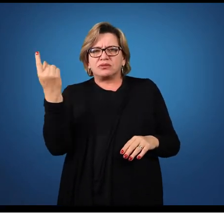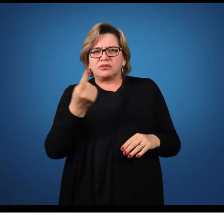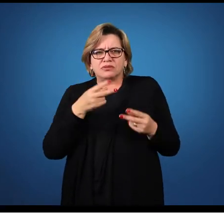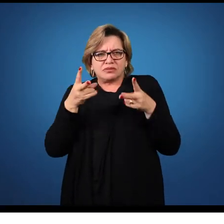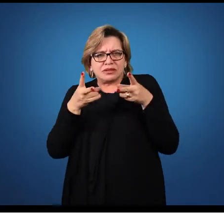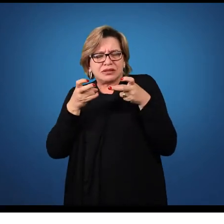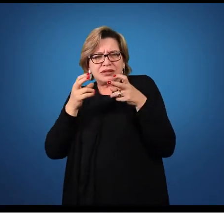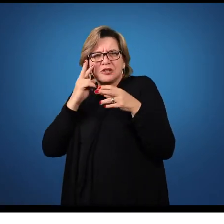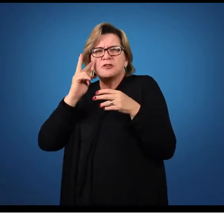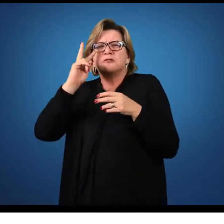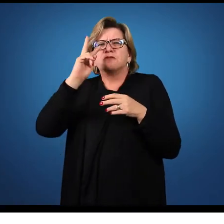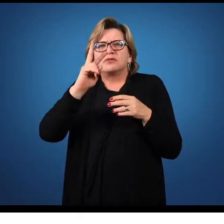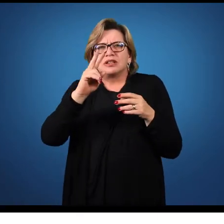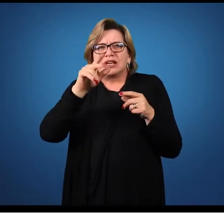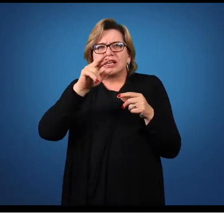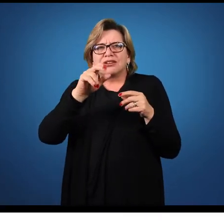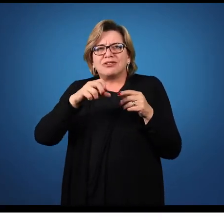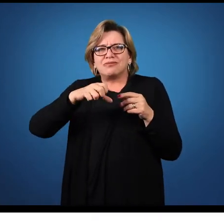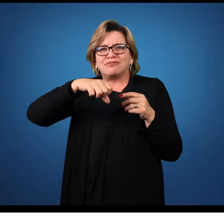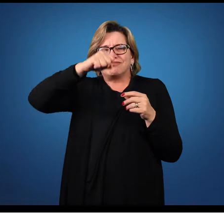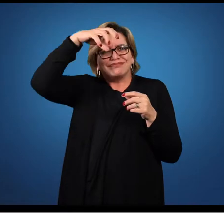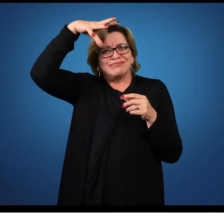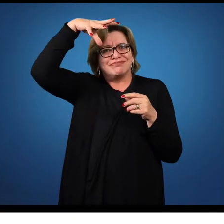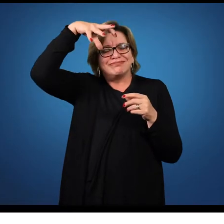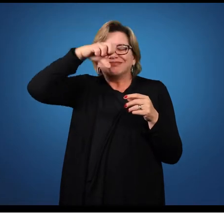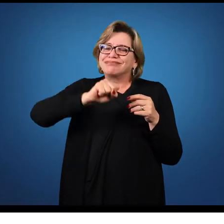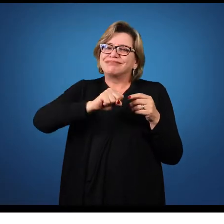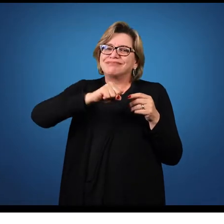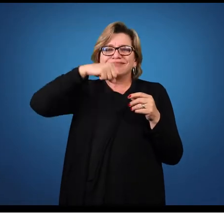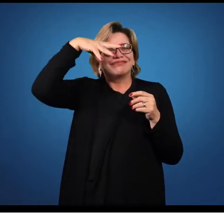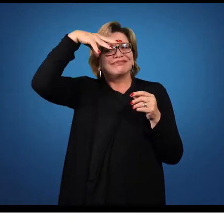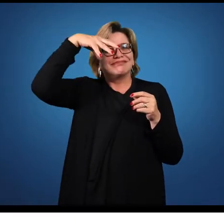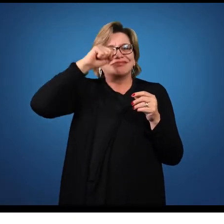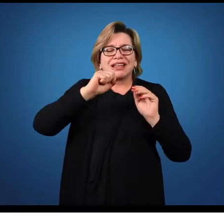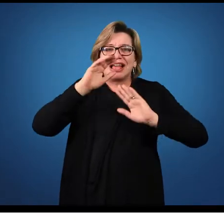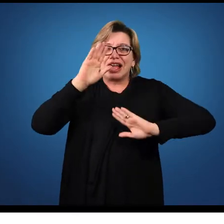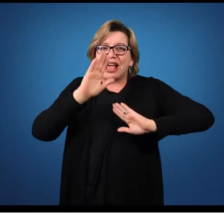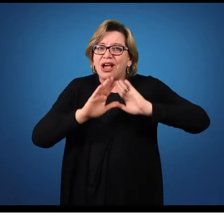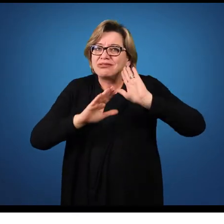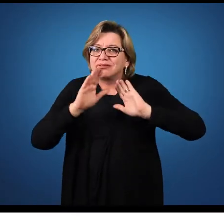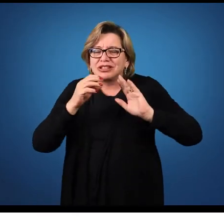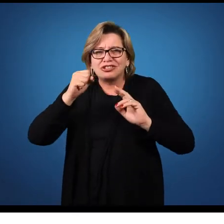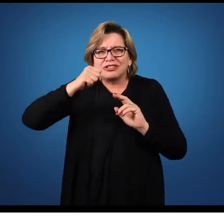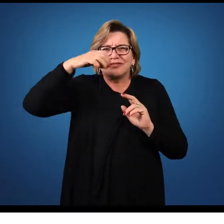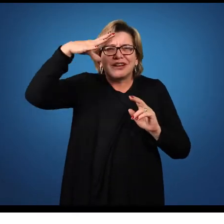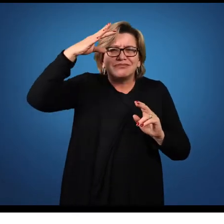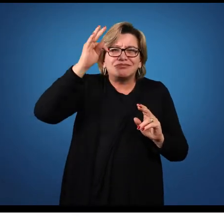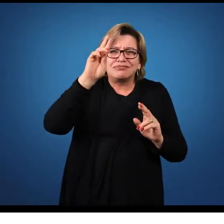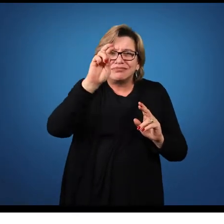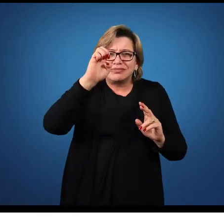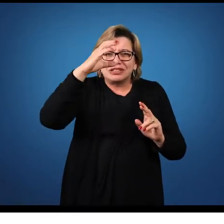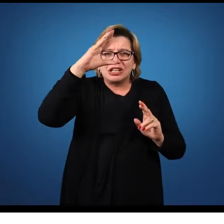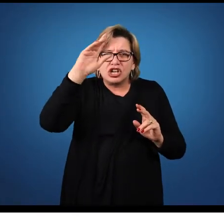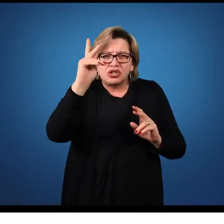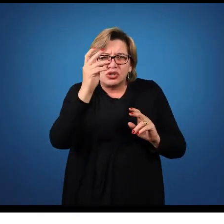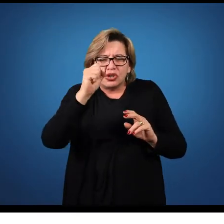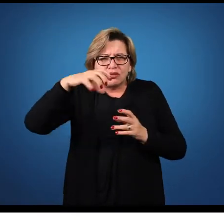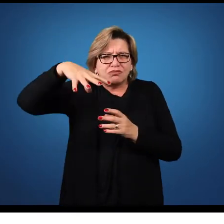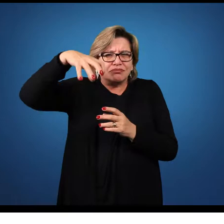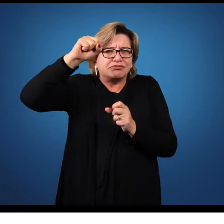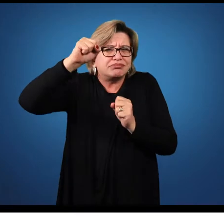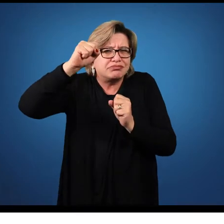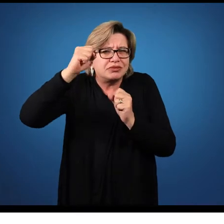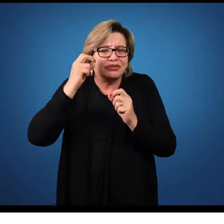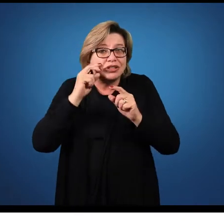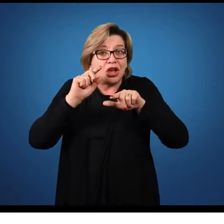analisar a obra é como um acender e apagar da luz. Então, em alguns momentos, trechos da obra se apagam para que